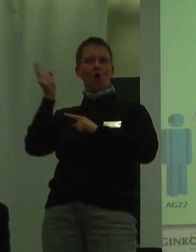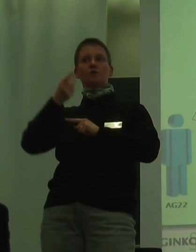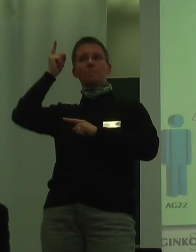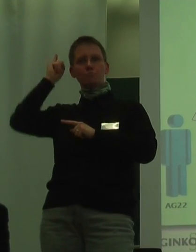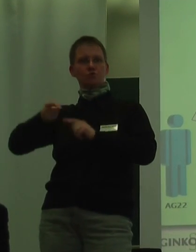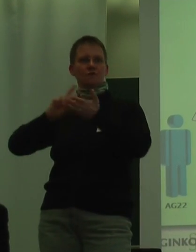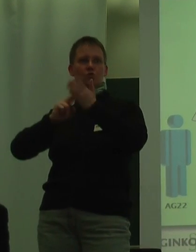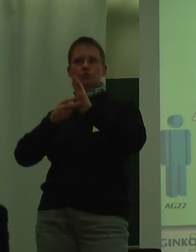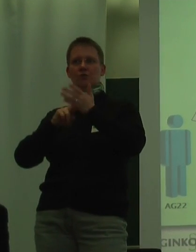funktionieren.